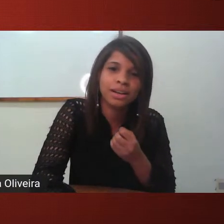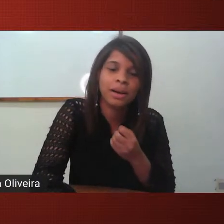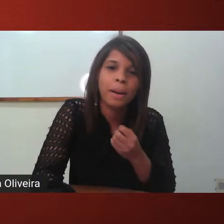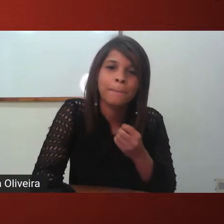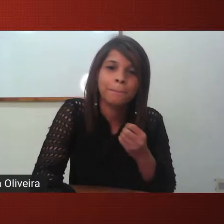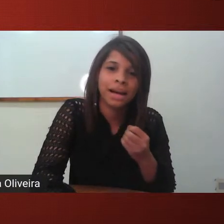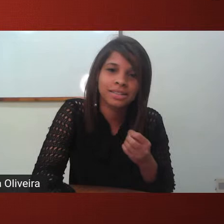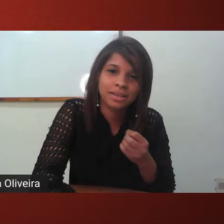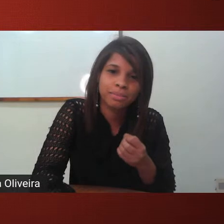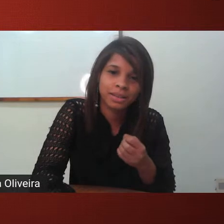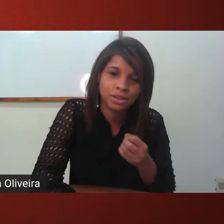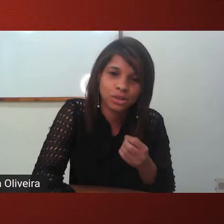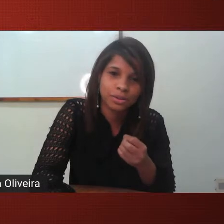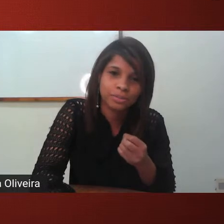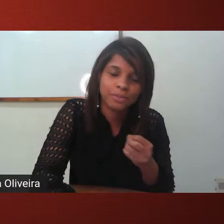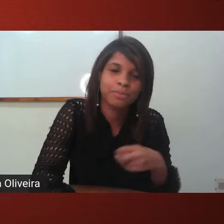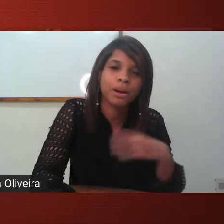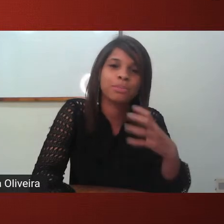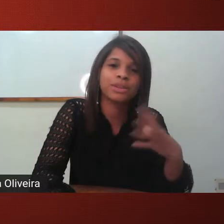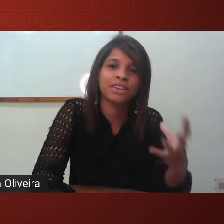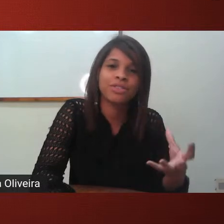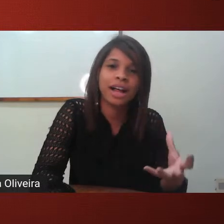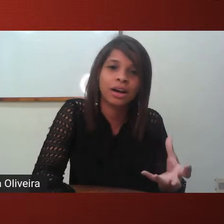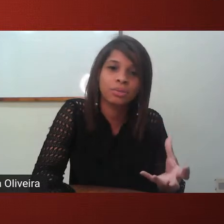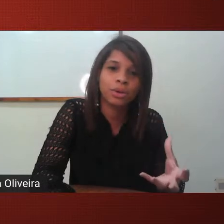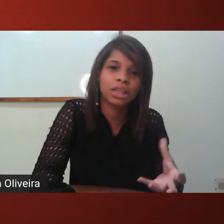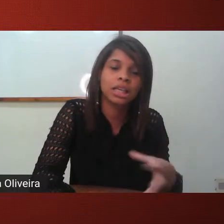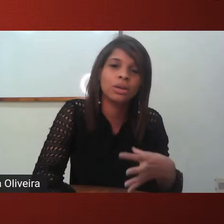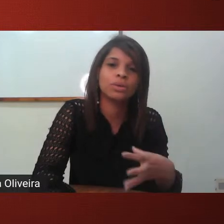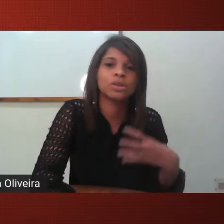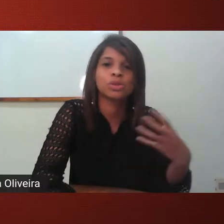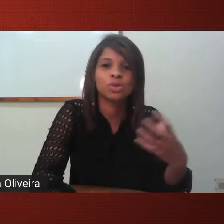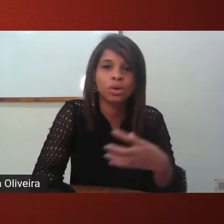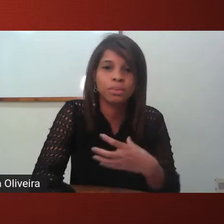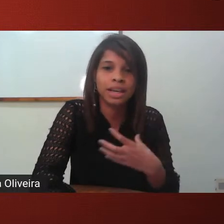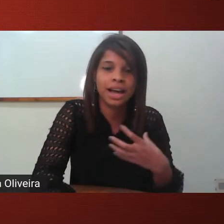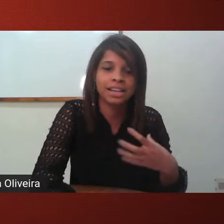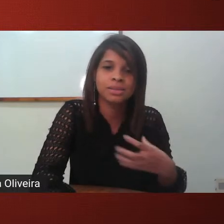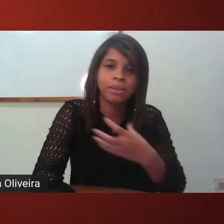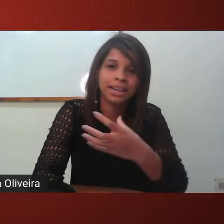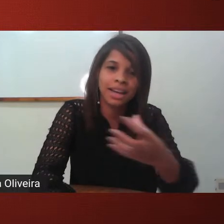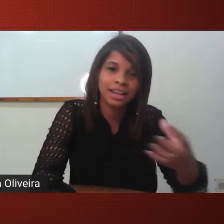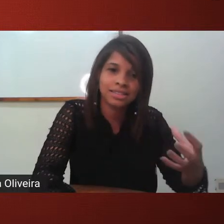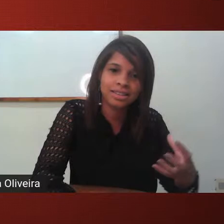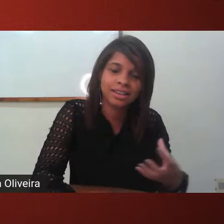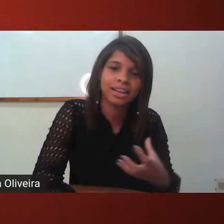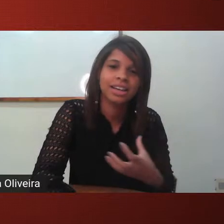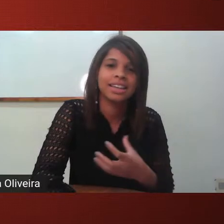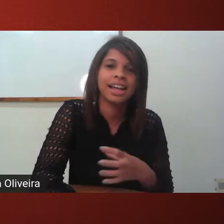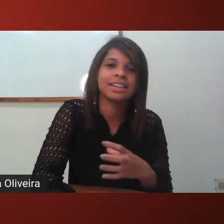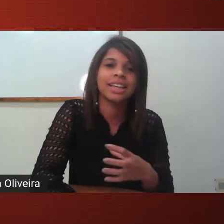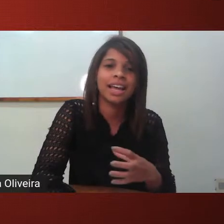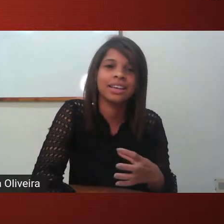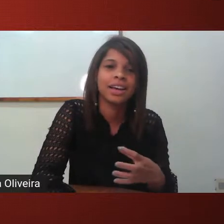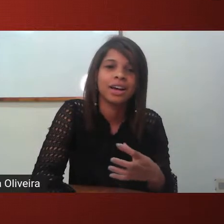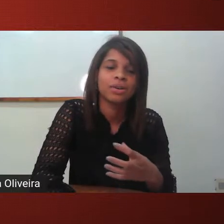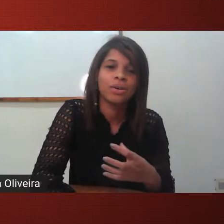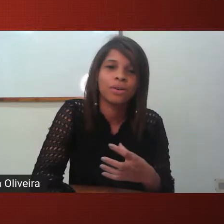participante pra poder falar um pouquinho sobre a experiência que ela tem com